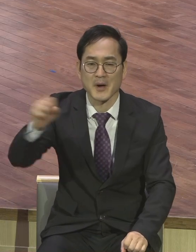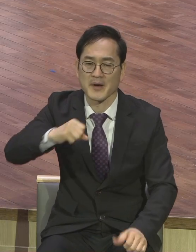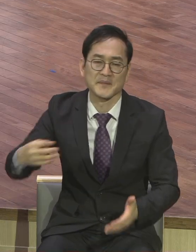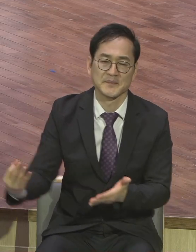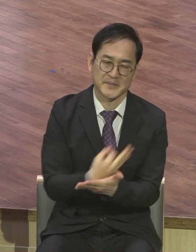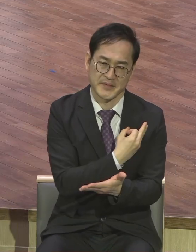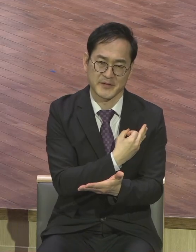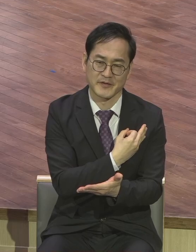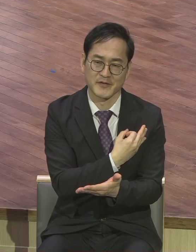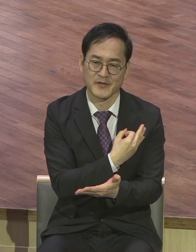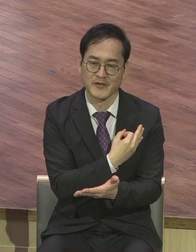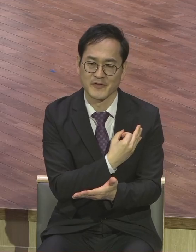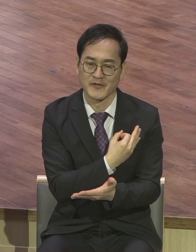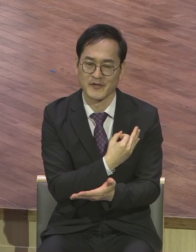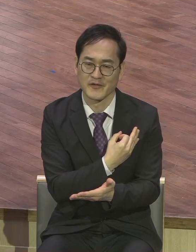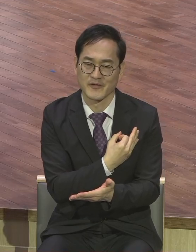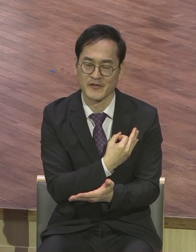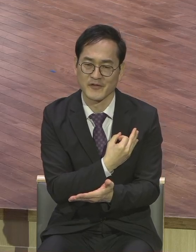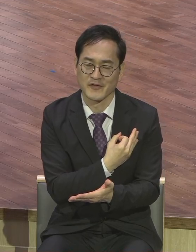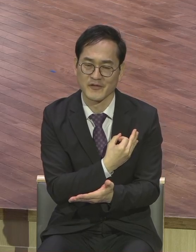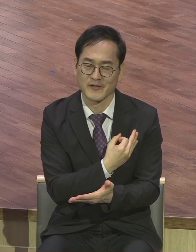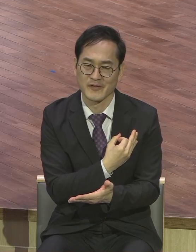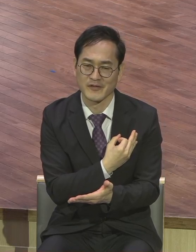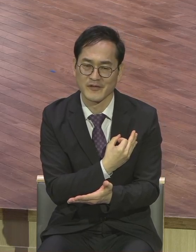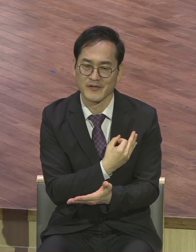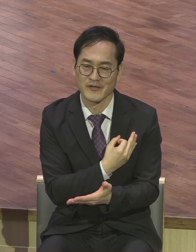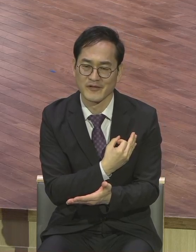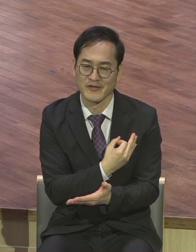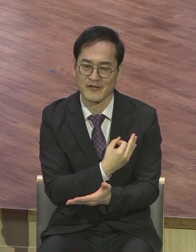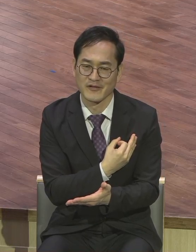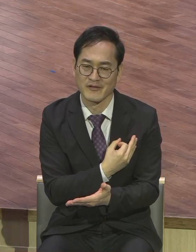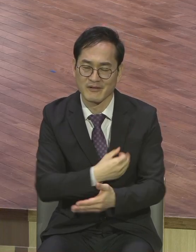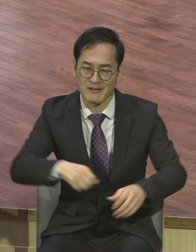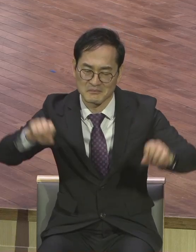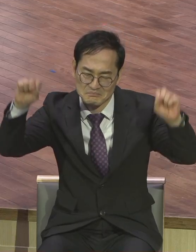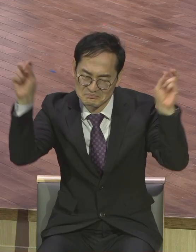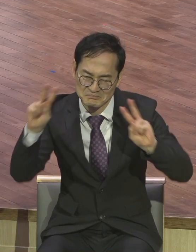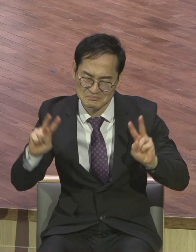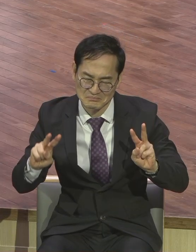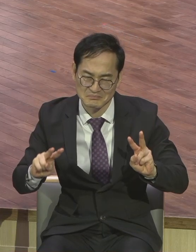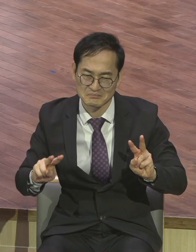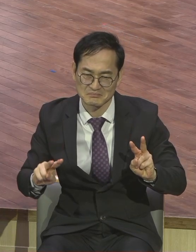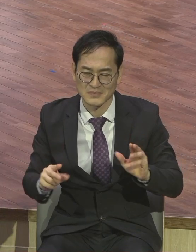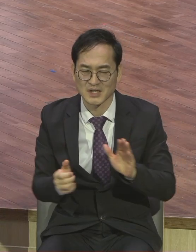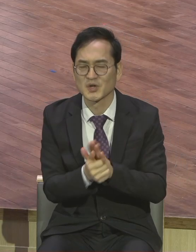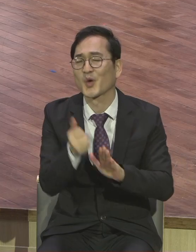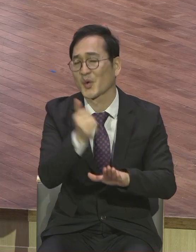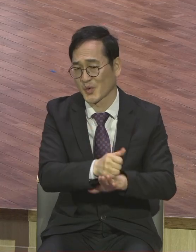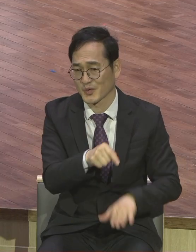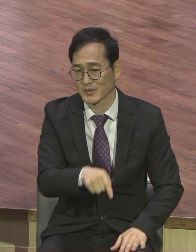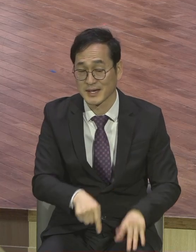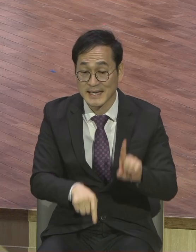성공을 했다 제가 왜 이 말씀 드리느냐 1m 철학은